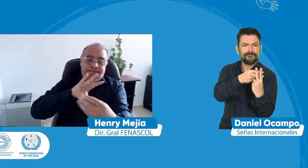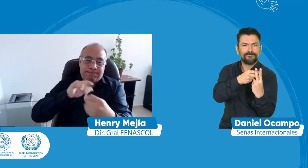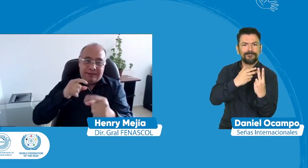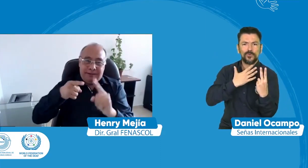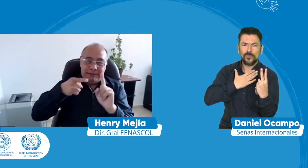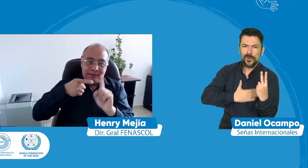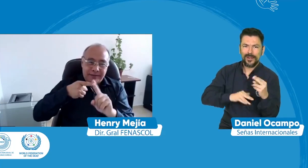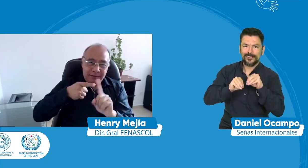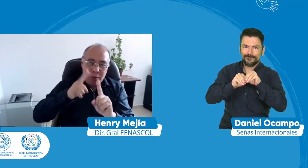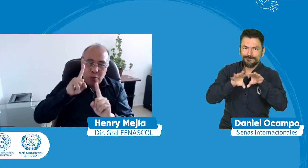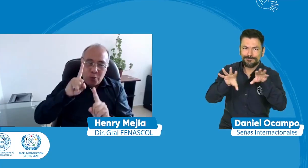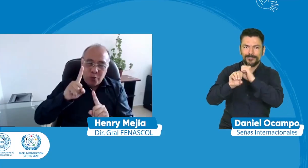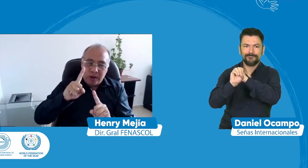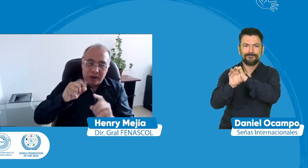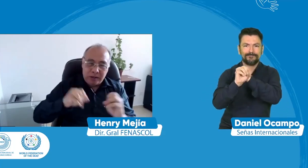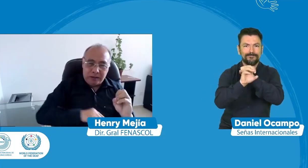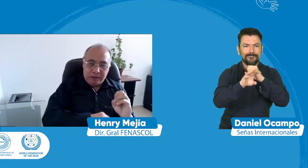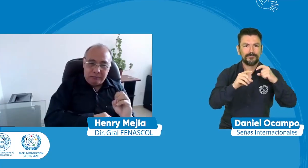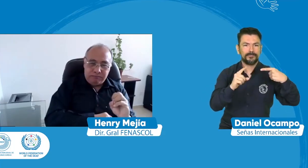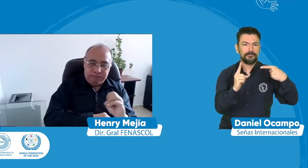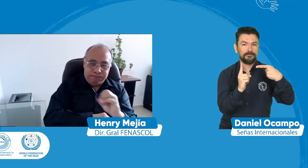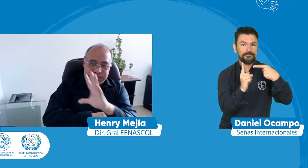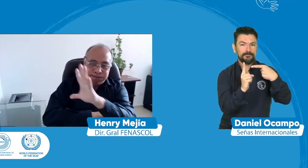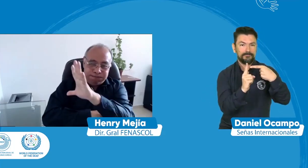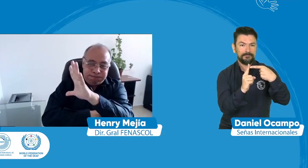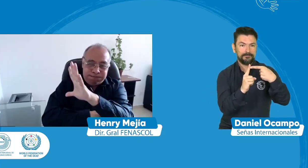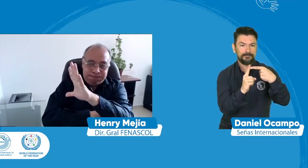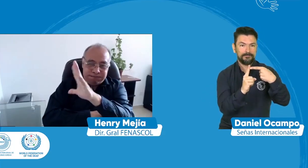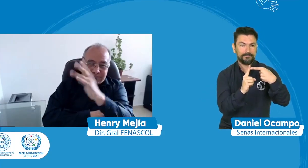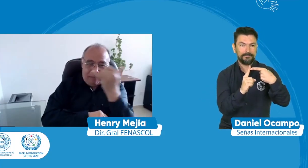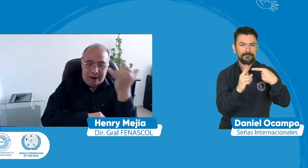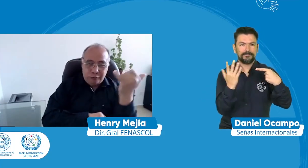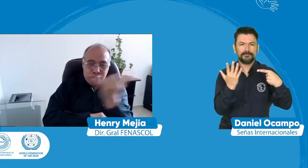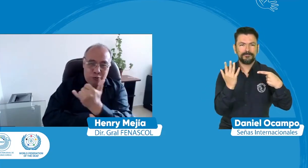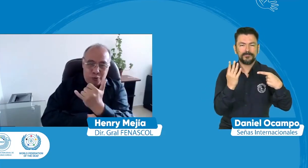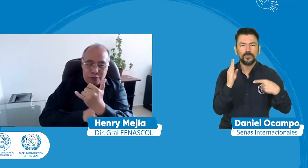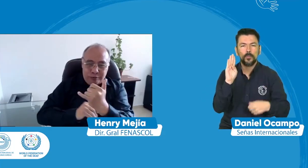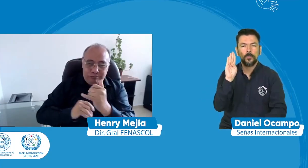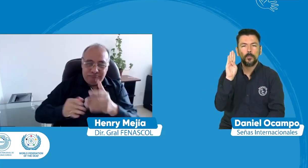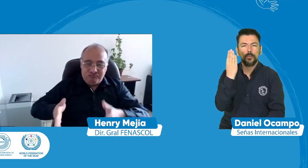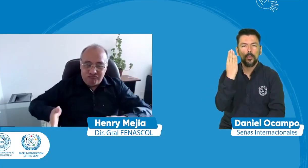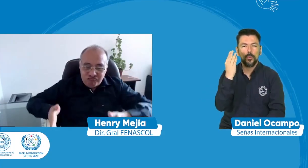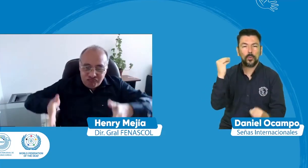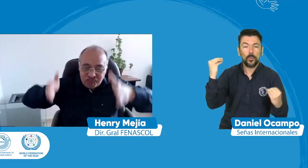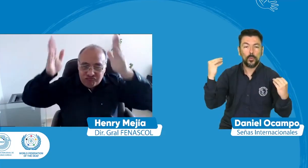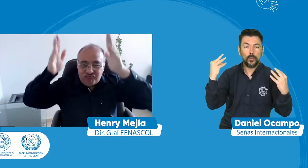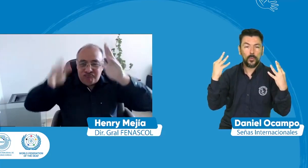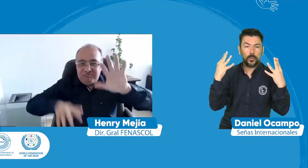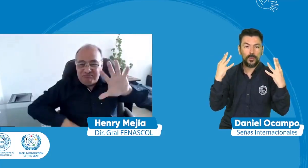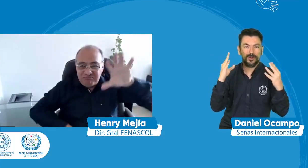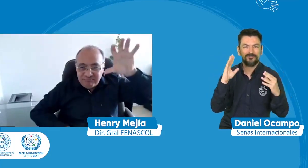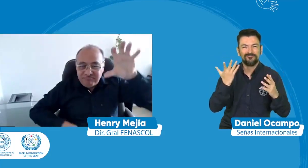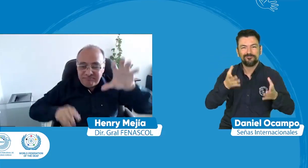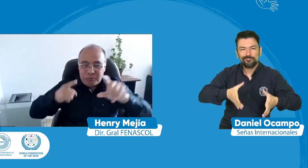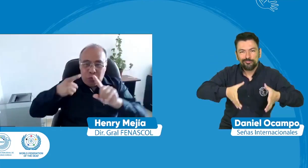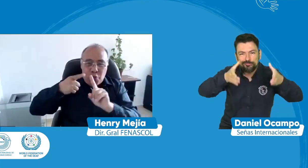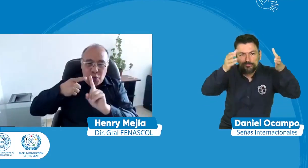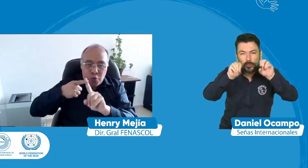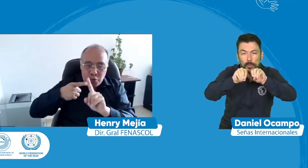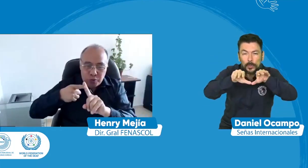que se puedan pues replicar en diferentes partes del mundo el primero es el de luz azul en los edificios